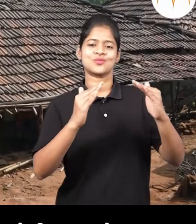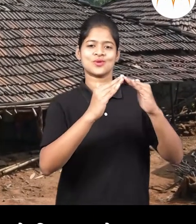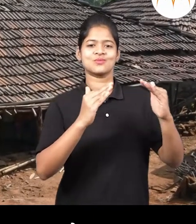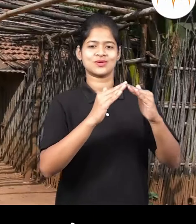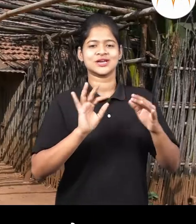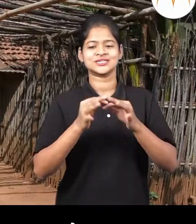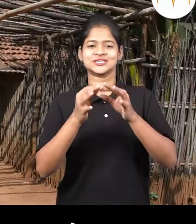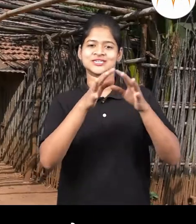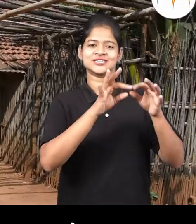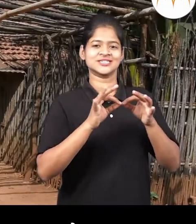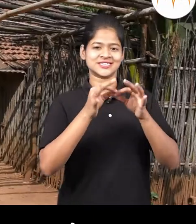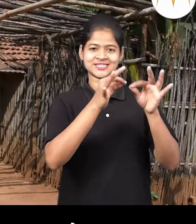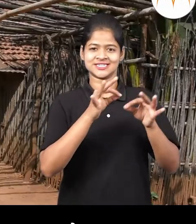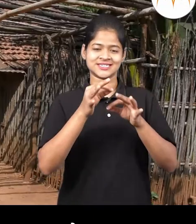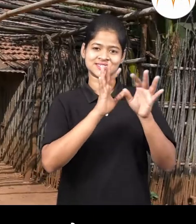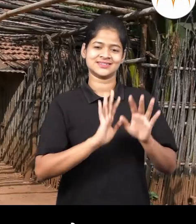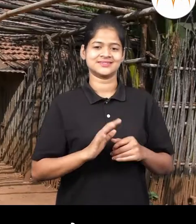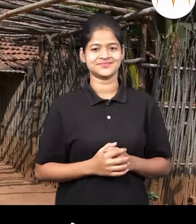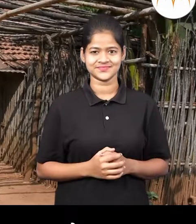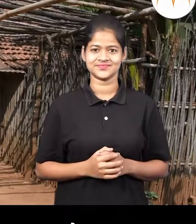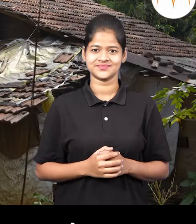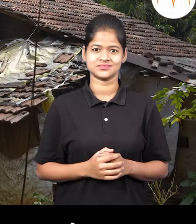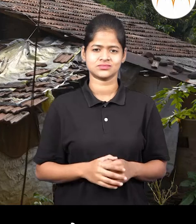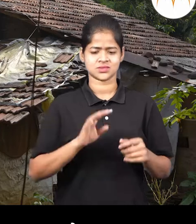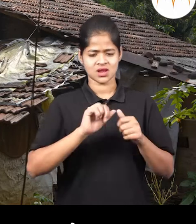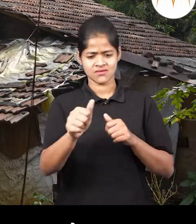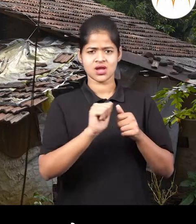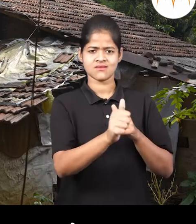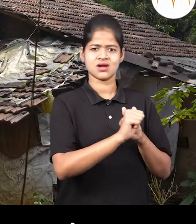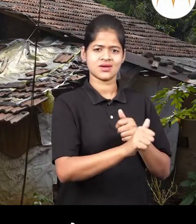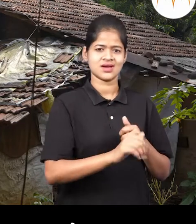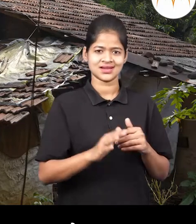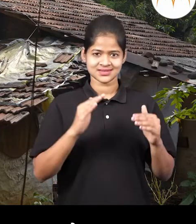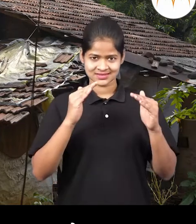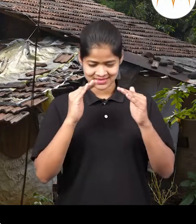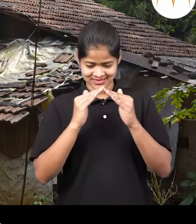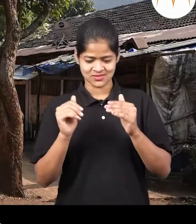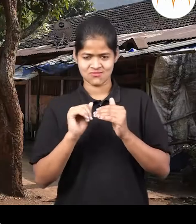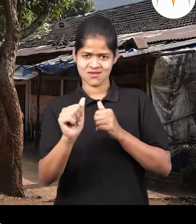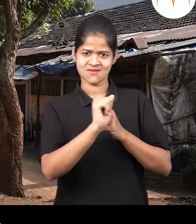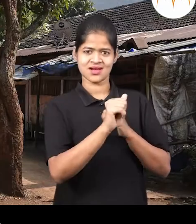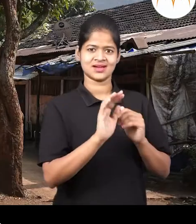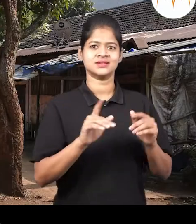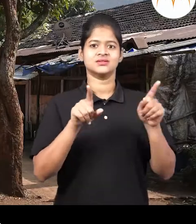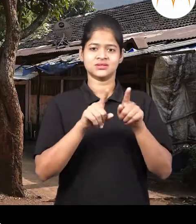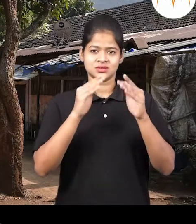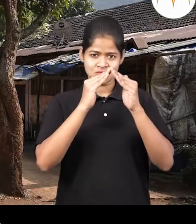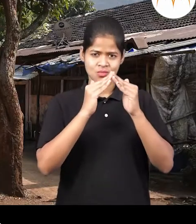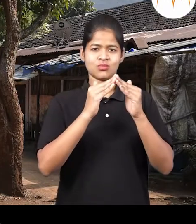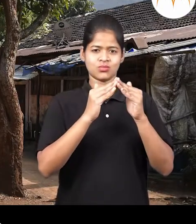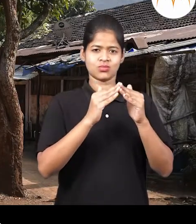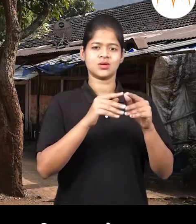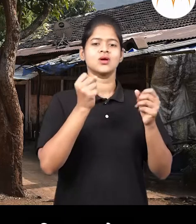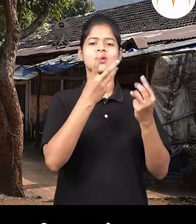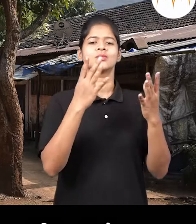दिशताय। ही घर एकमेकान पासुन काही अंतरा वरें। ही छोटी वस्ती